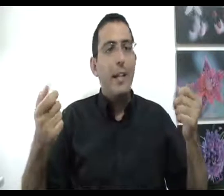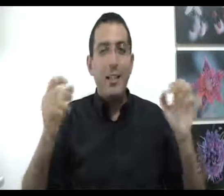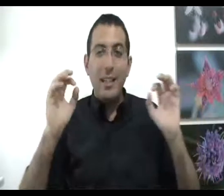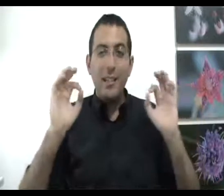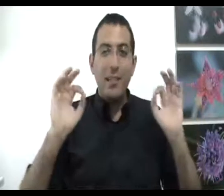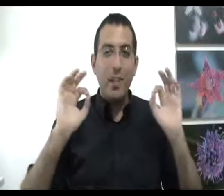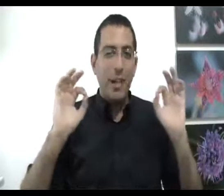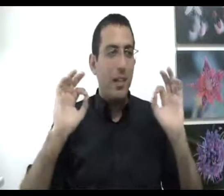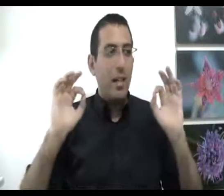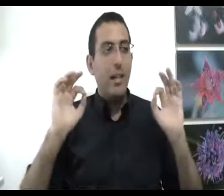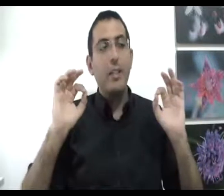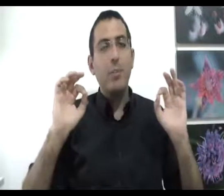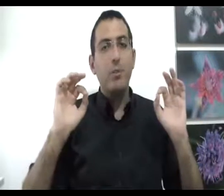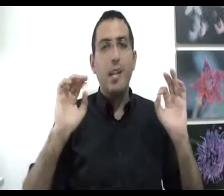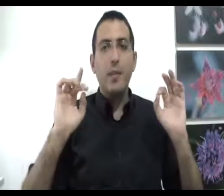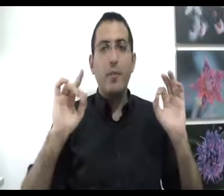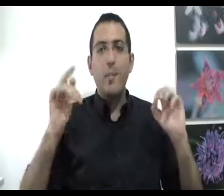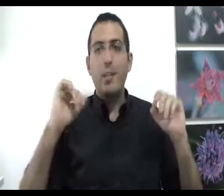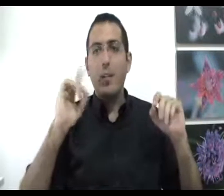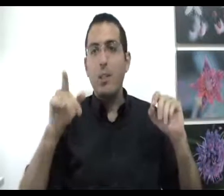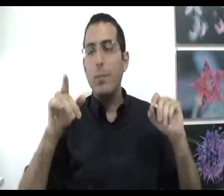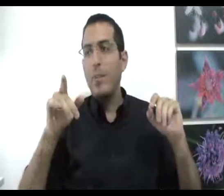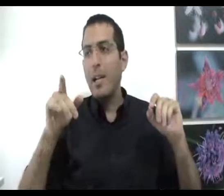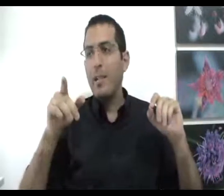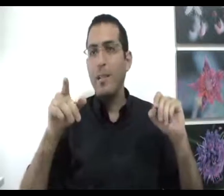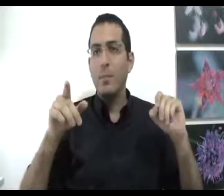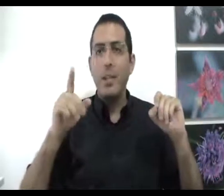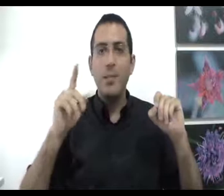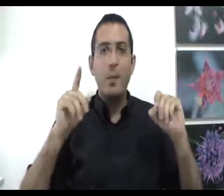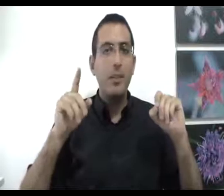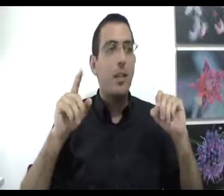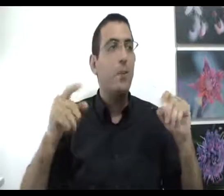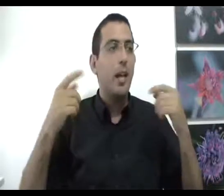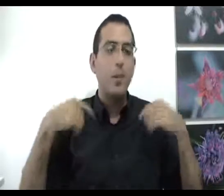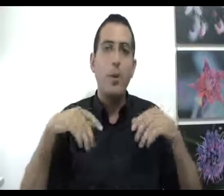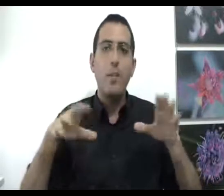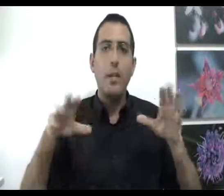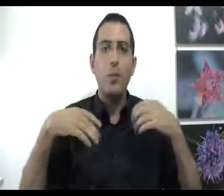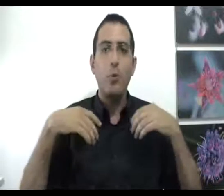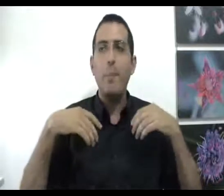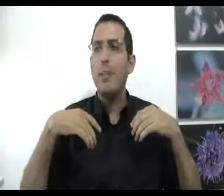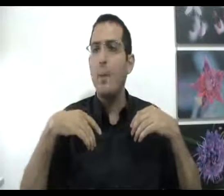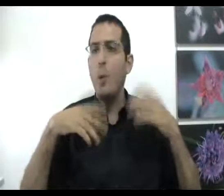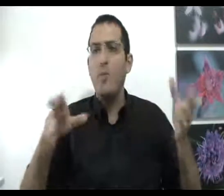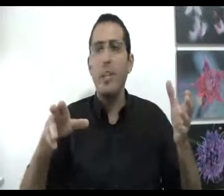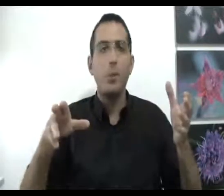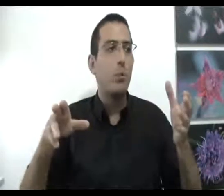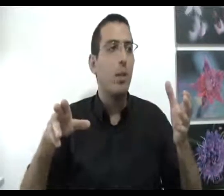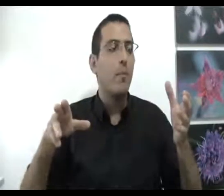אחדד את הדבר, העניין פה זה לאו דווקא אם אתה יכול להתמודד עם החרדה הזאת. כי יש ארבעה נשים שהם יכולים, נגיד לדוגמה, בן אדם לא מפחד מג'וקים,